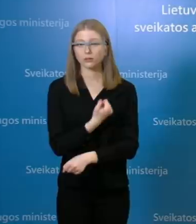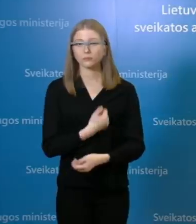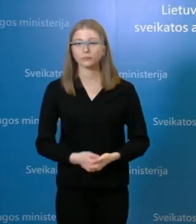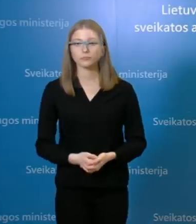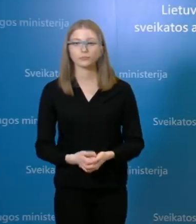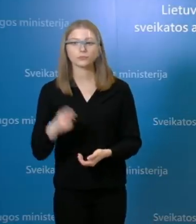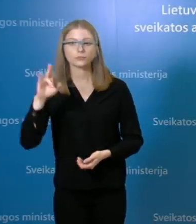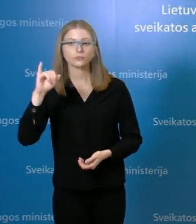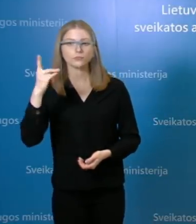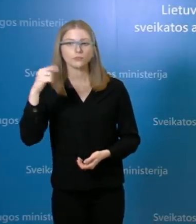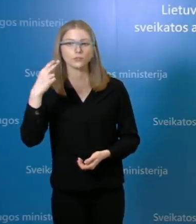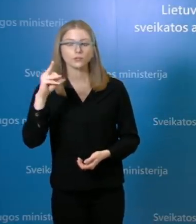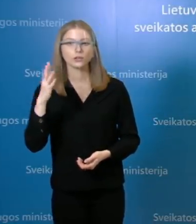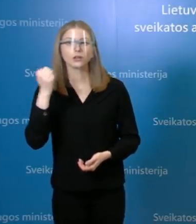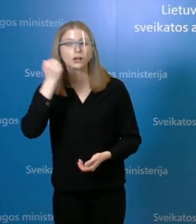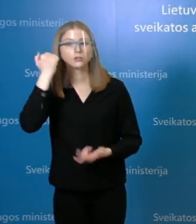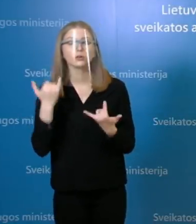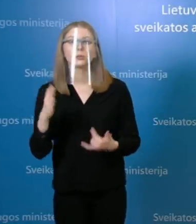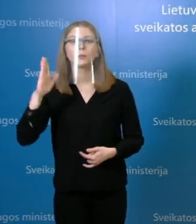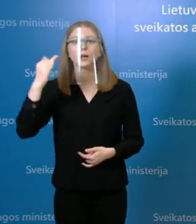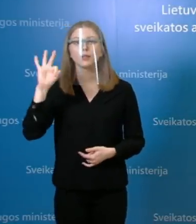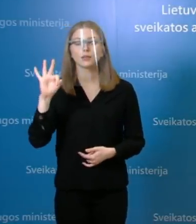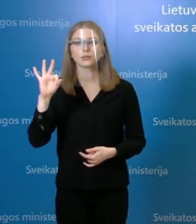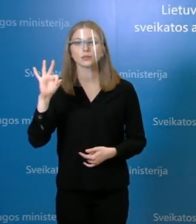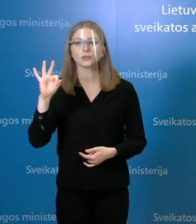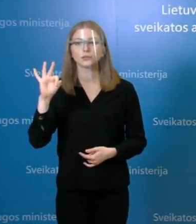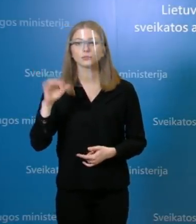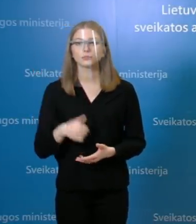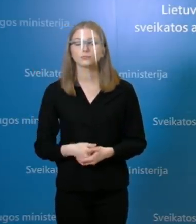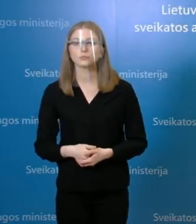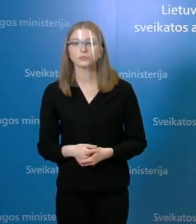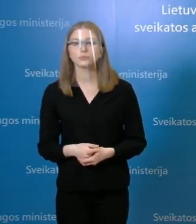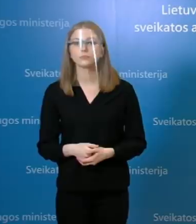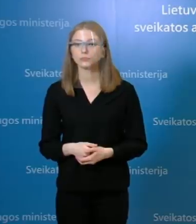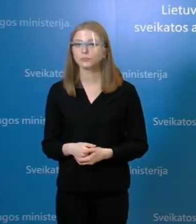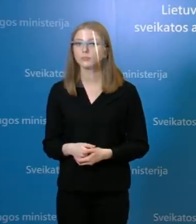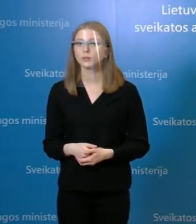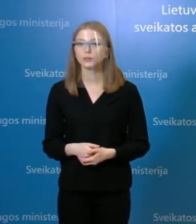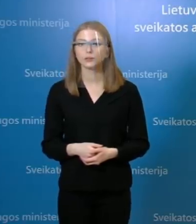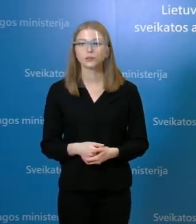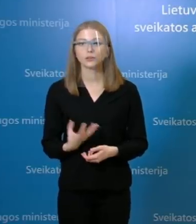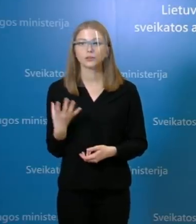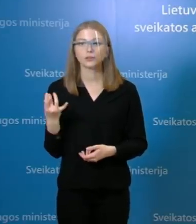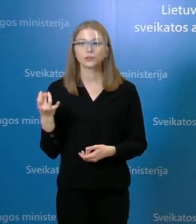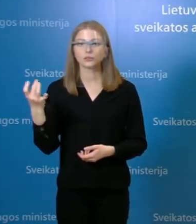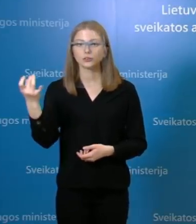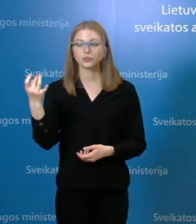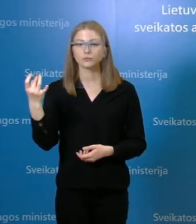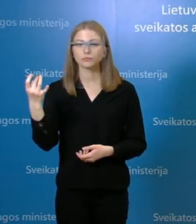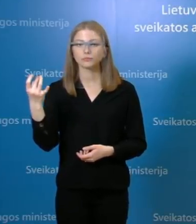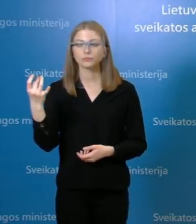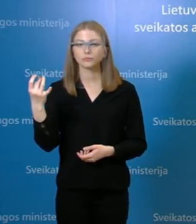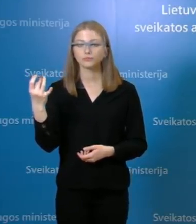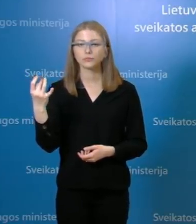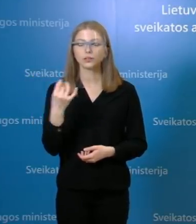Ačiū žiedūnį, dar matau, Augustas iš Banas nori paklausti. Taip, mes tik norėtume pasikstinti kelis aspektus, tai dėl, na,